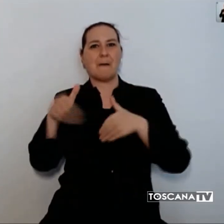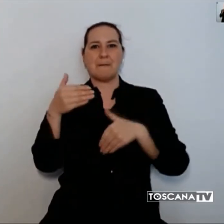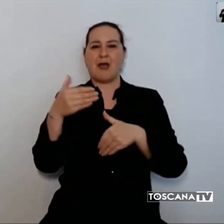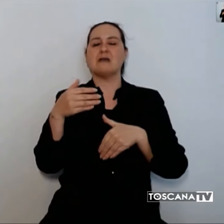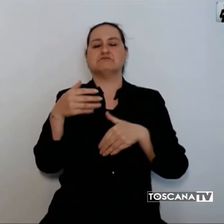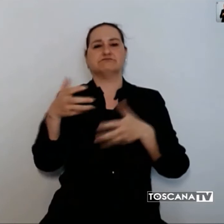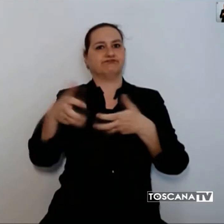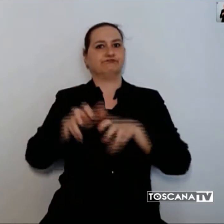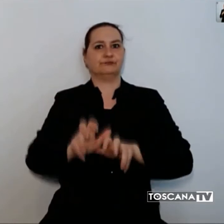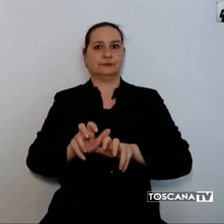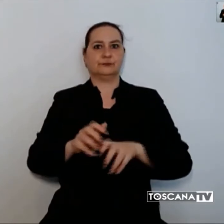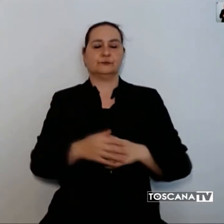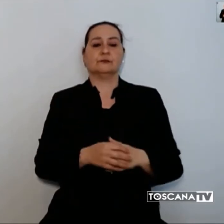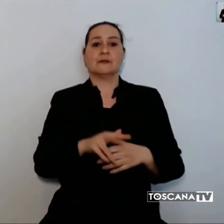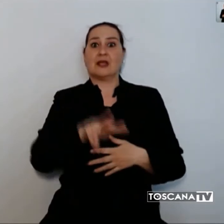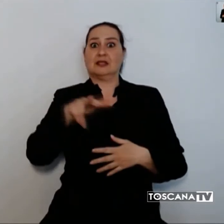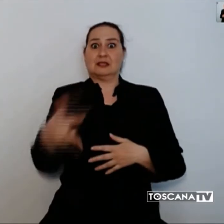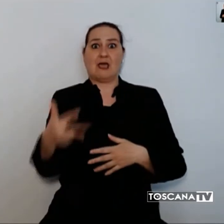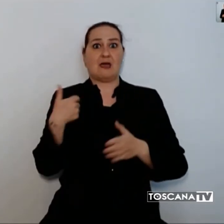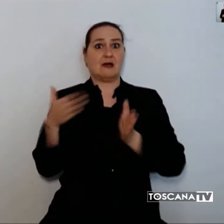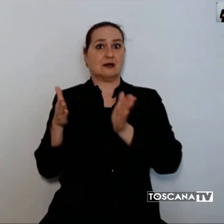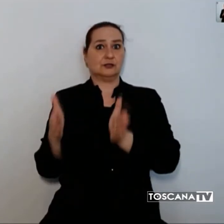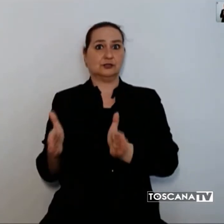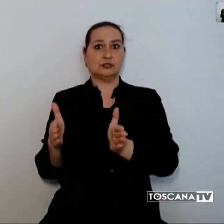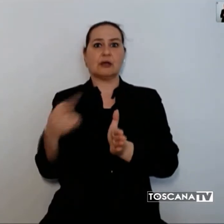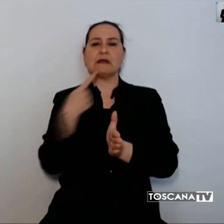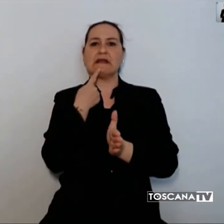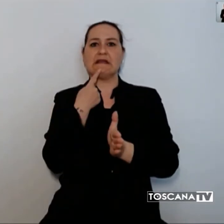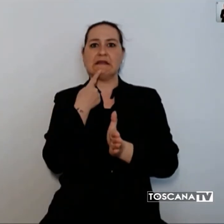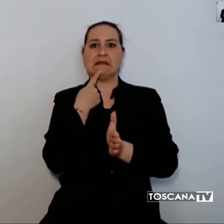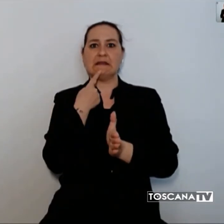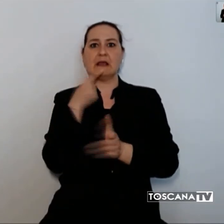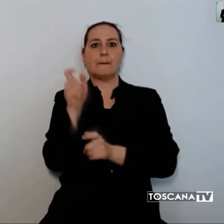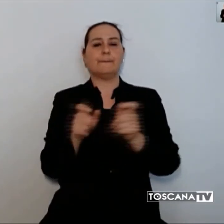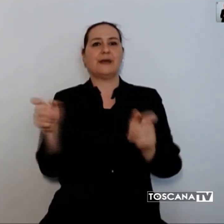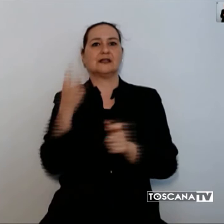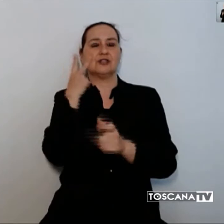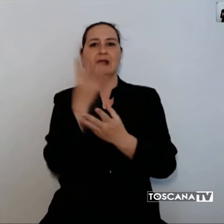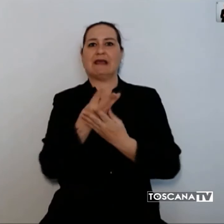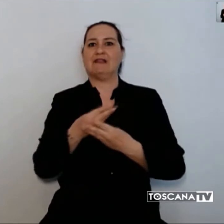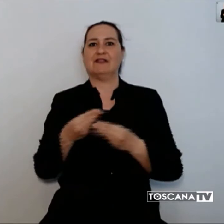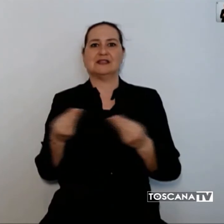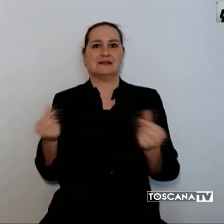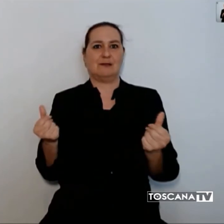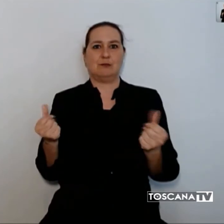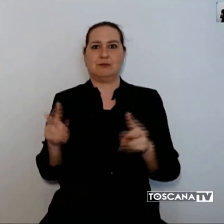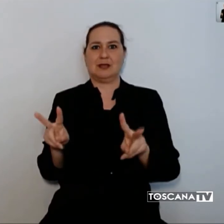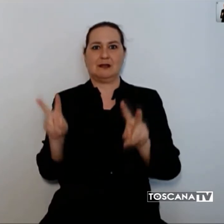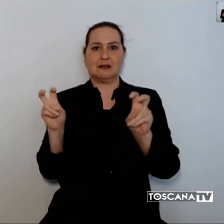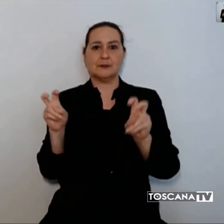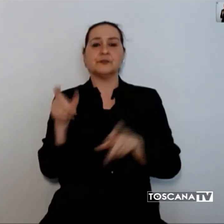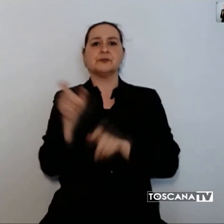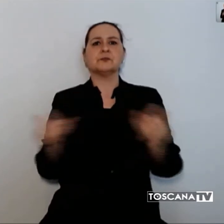terza fascia invece si riferisce a tutta la platea di invisibili persone o nuclei familiari che